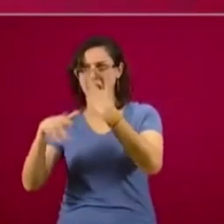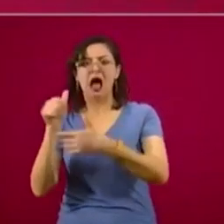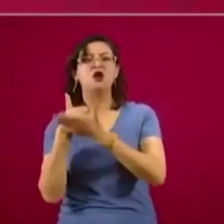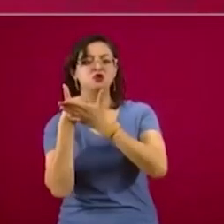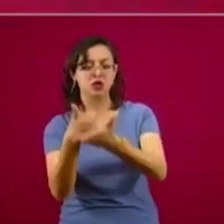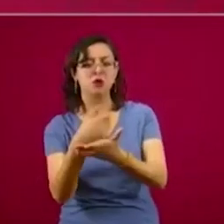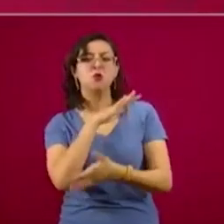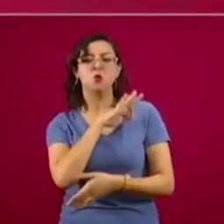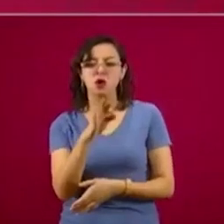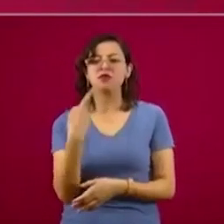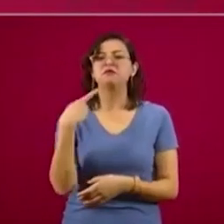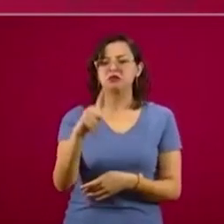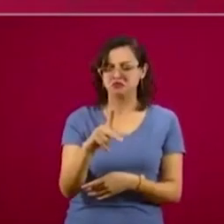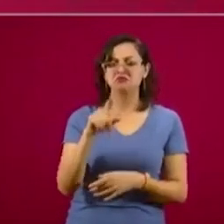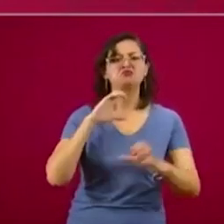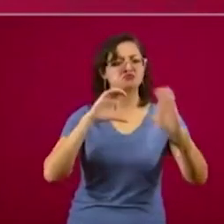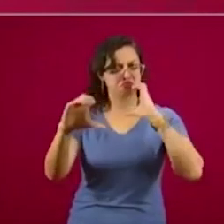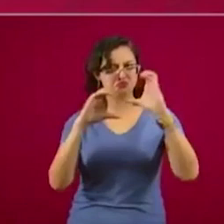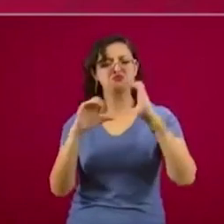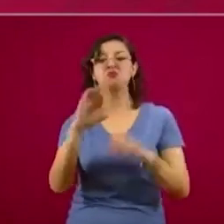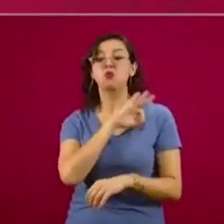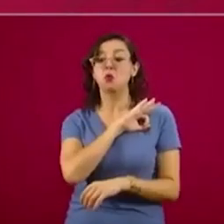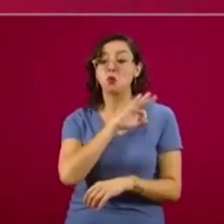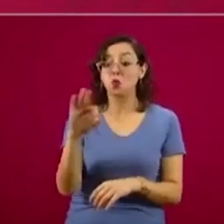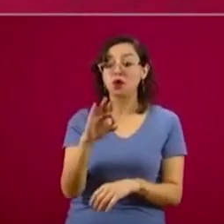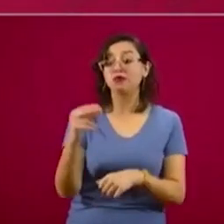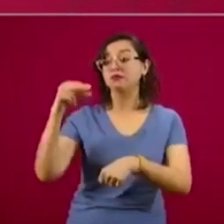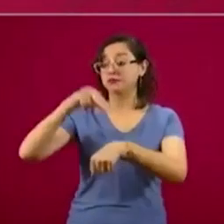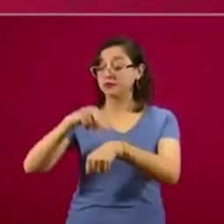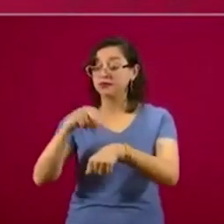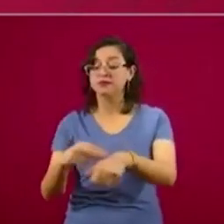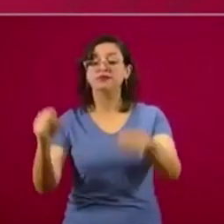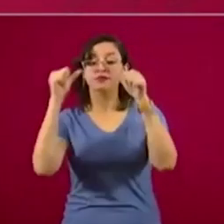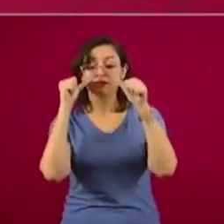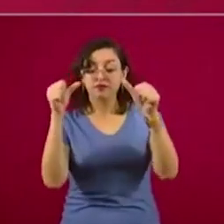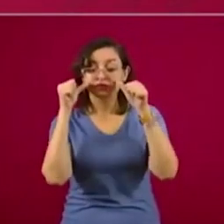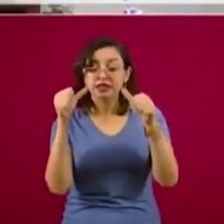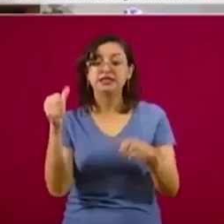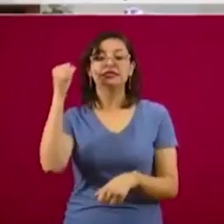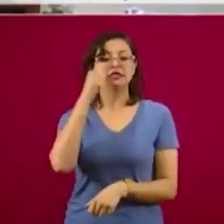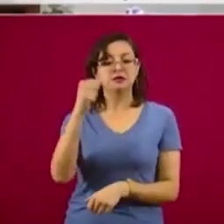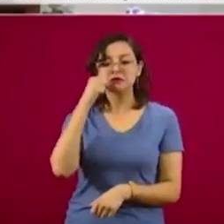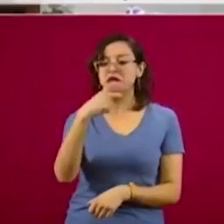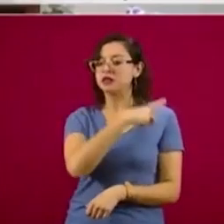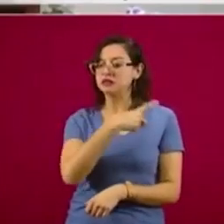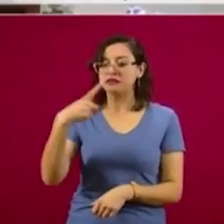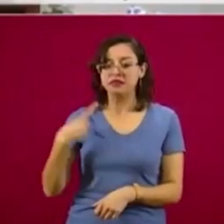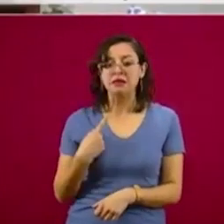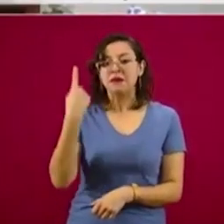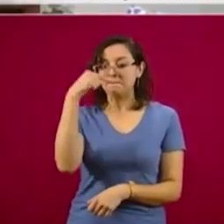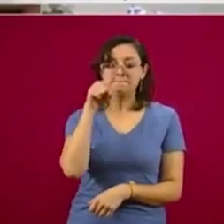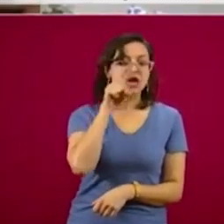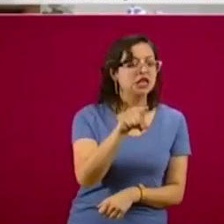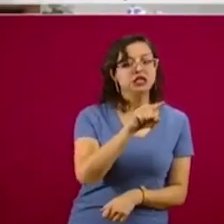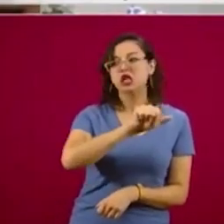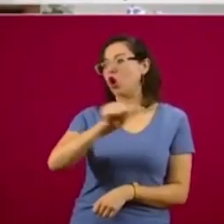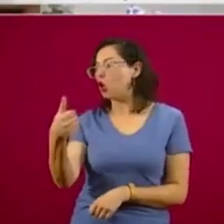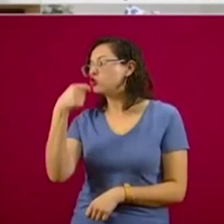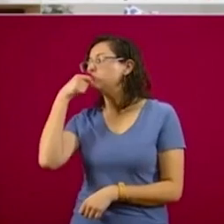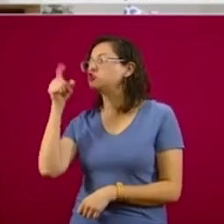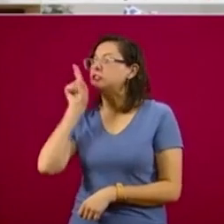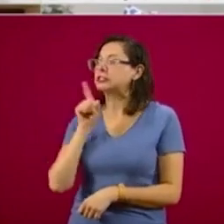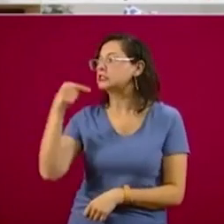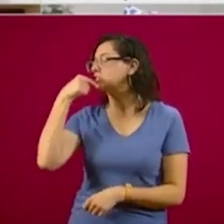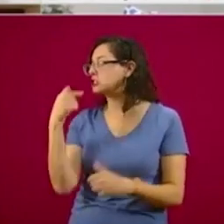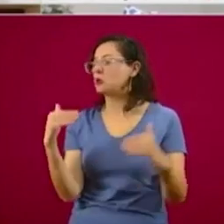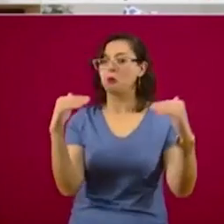mecanismos te puedes ir dando a entender. La atención médica y de cualquier otra debe ser la misma para ti y para cualquier otro niña y